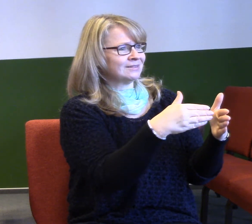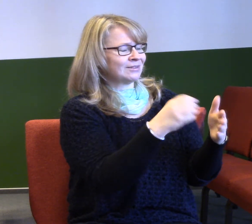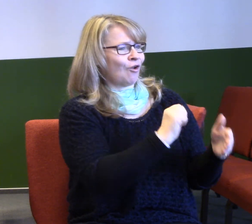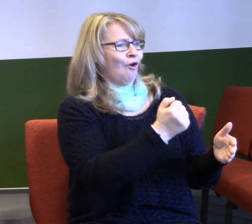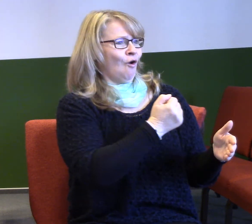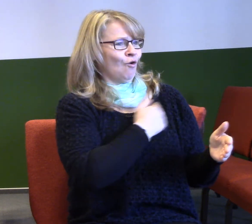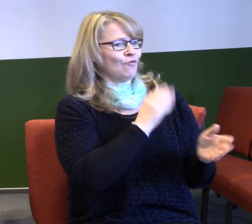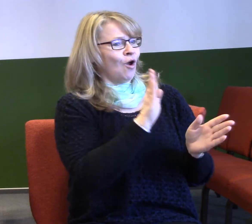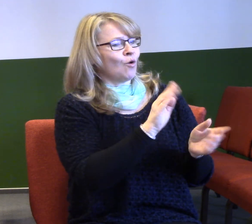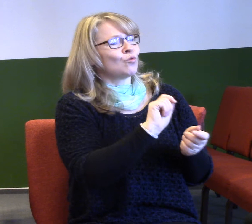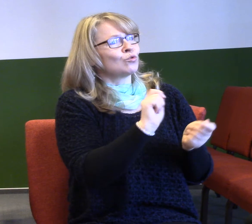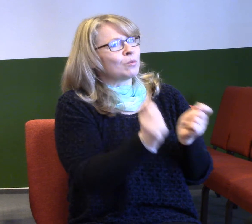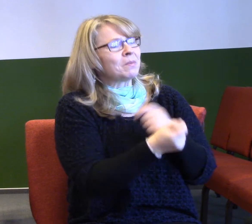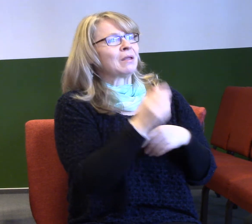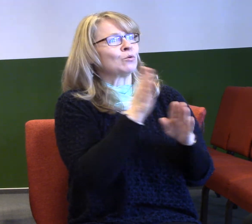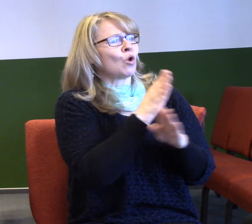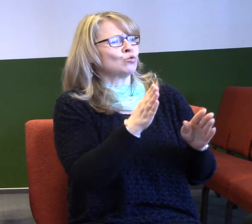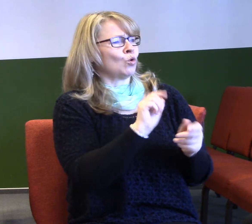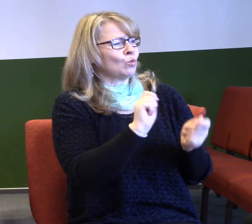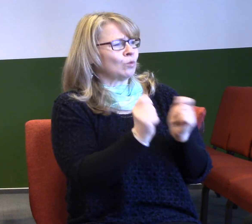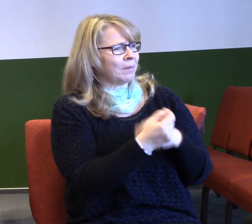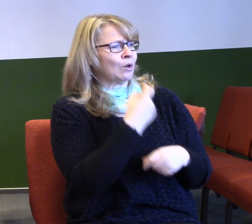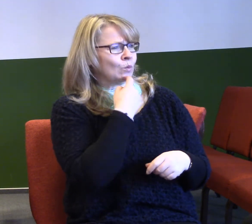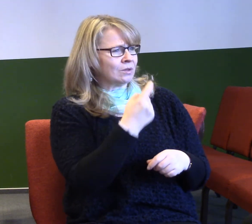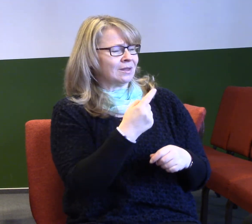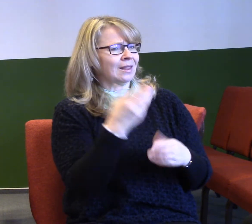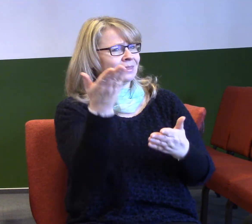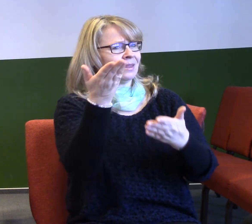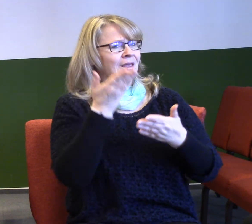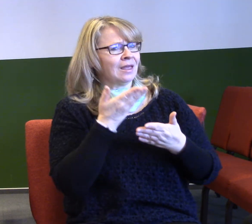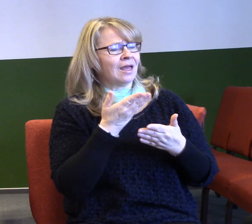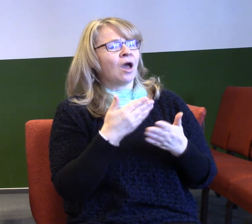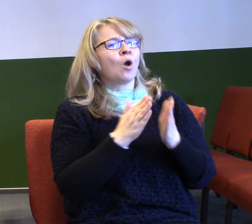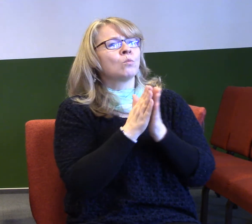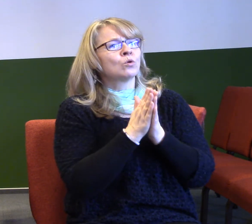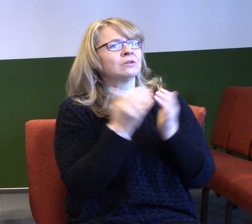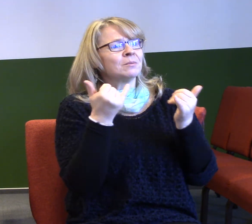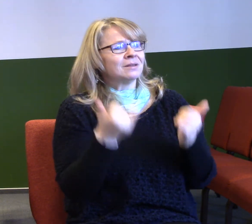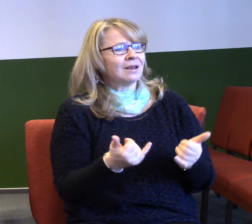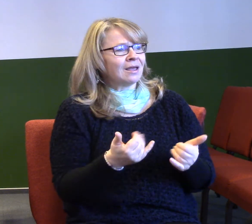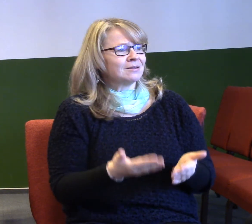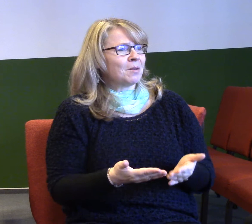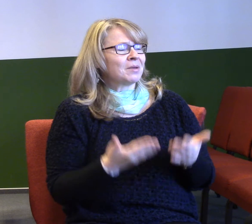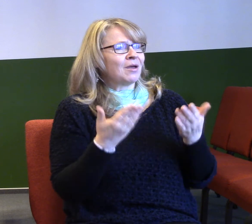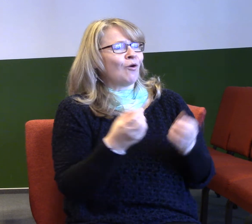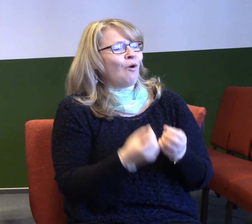rozhodnutí změny. Prosímme tě, aby se dneska mohla narodit čerstvá víra, výra v to, že ty máš moc nás